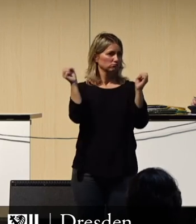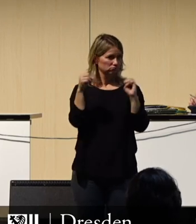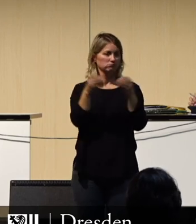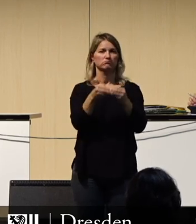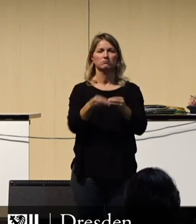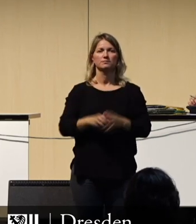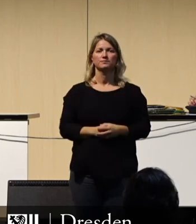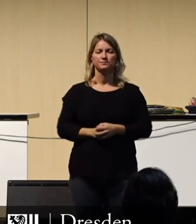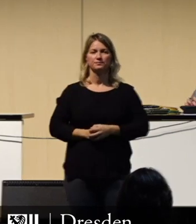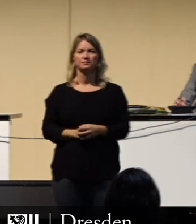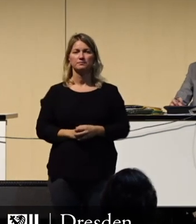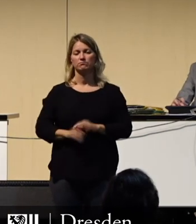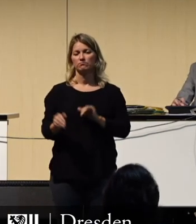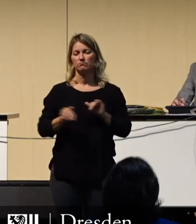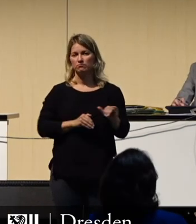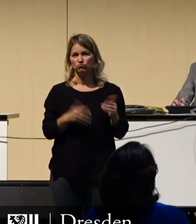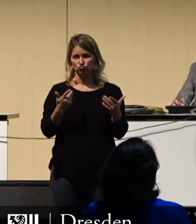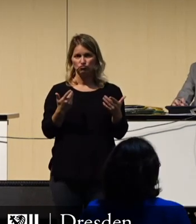Damit darf ich den Punkt 1 verlassen und zum Punkt 2